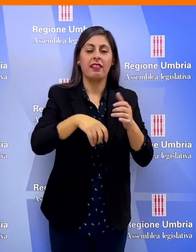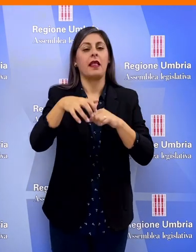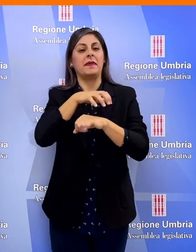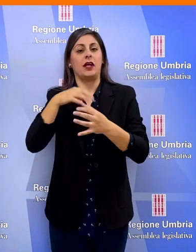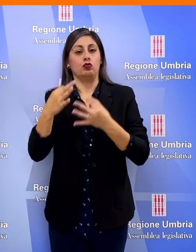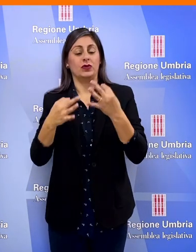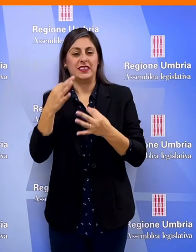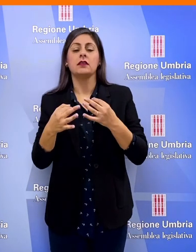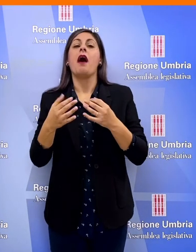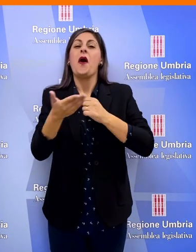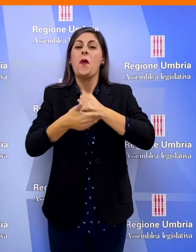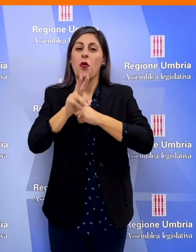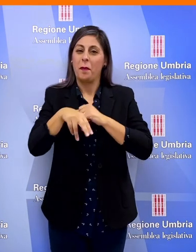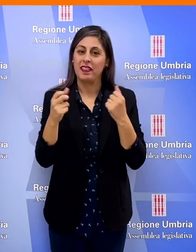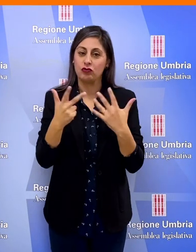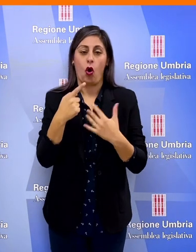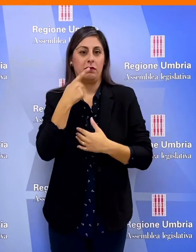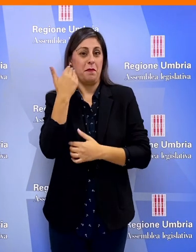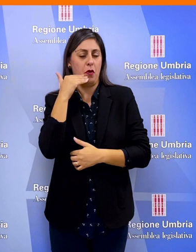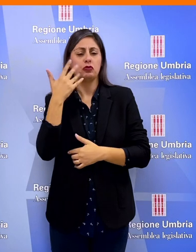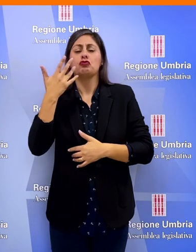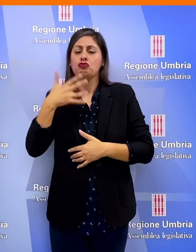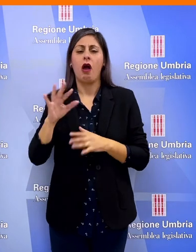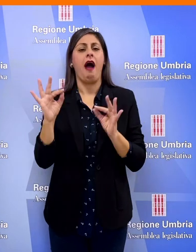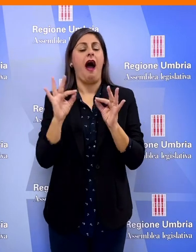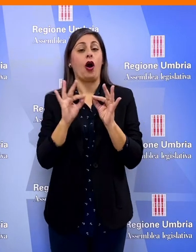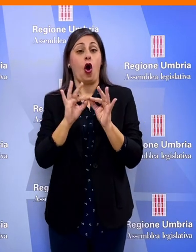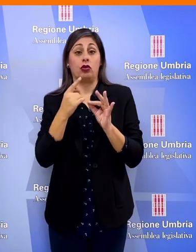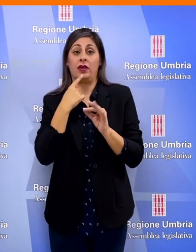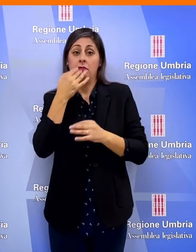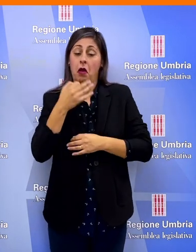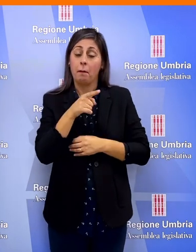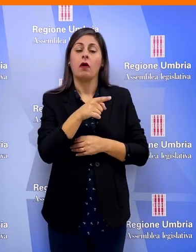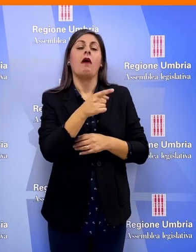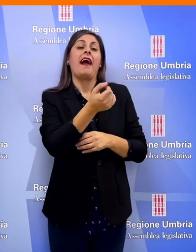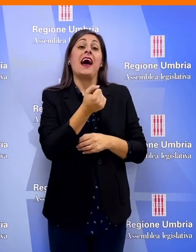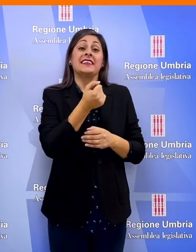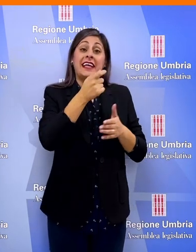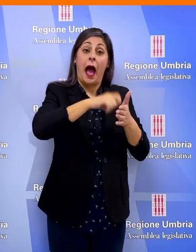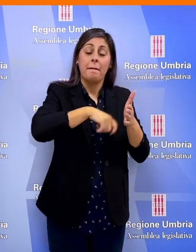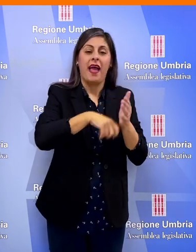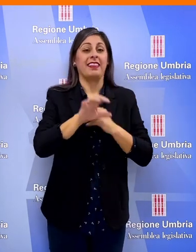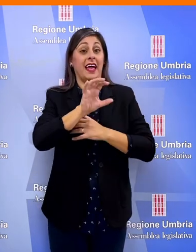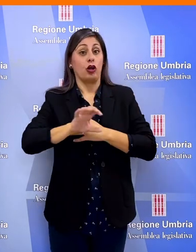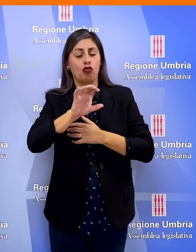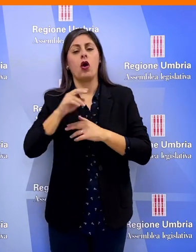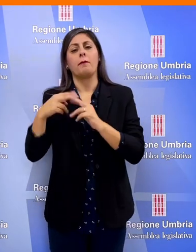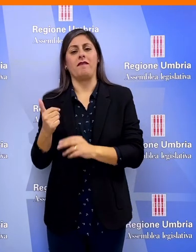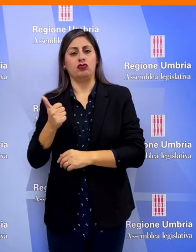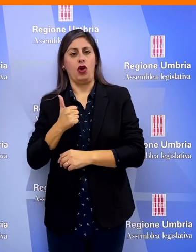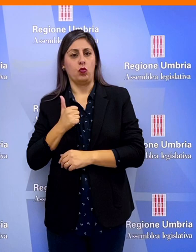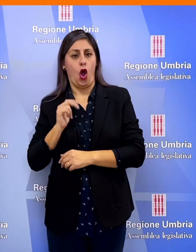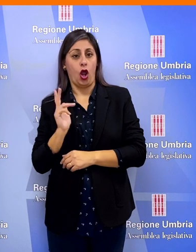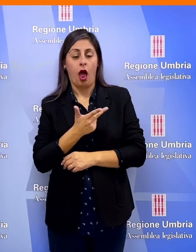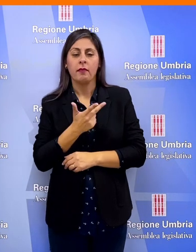Nel luglio 2018, ricorda Porsi, è stato stipulato un accordo tra la Cassa delle Ammende, le regioni e le province autonome per